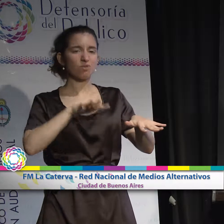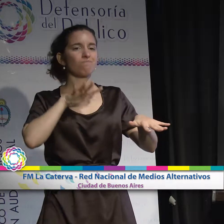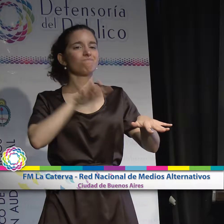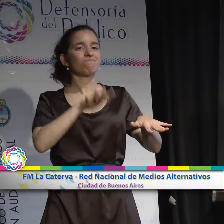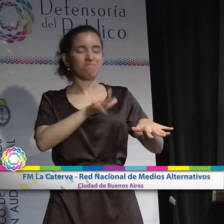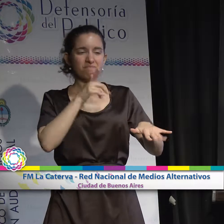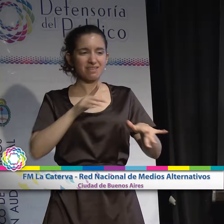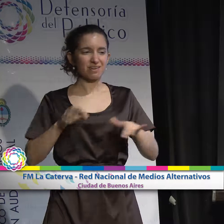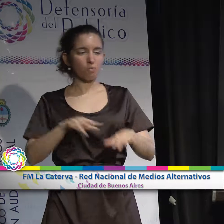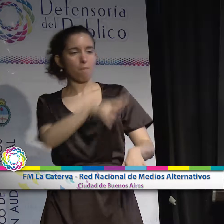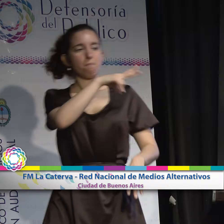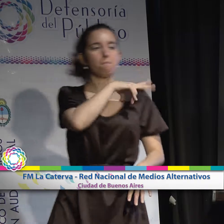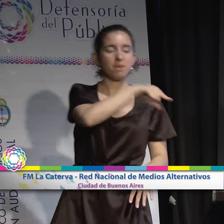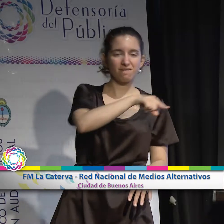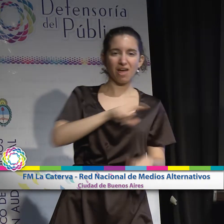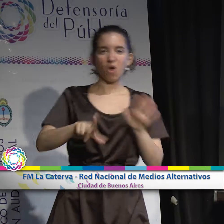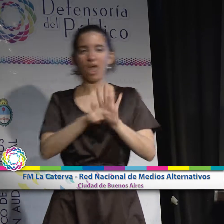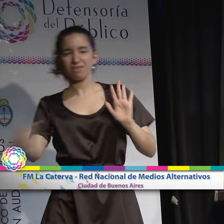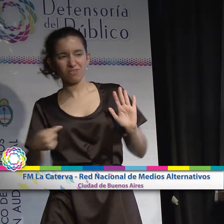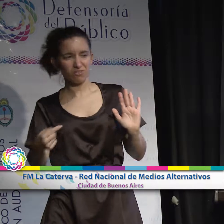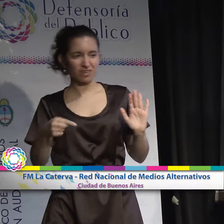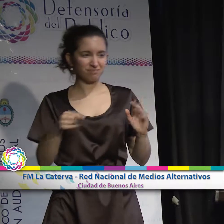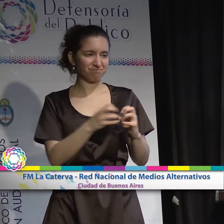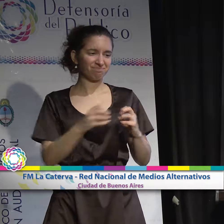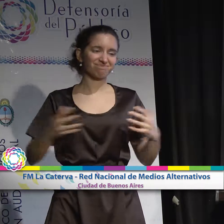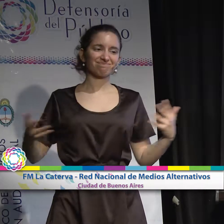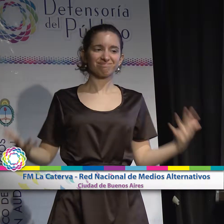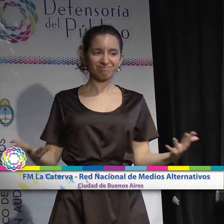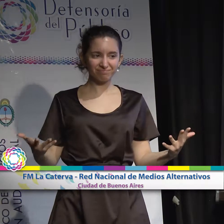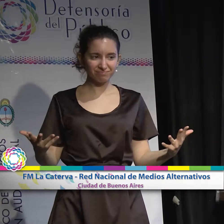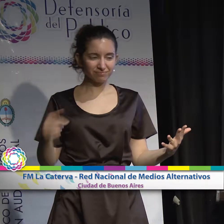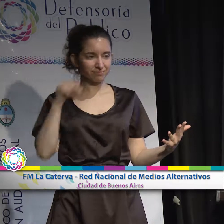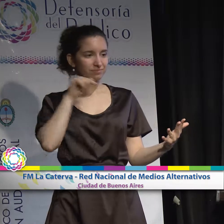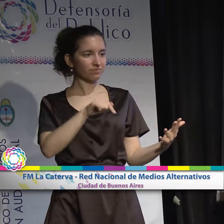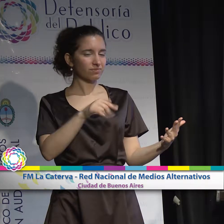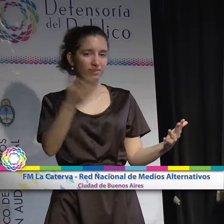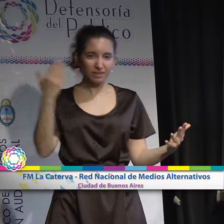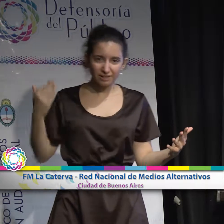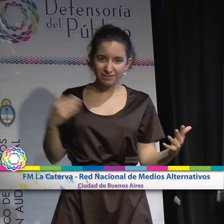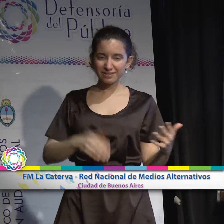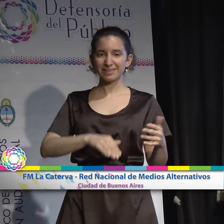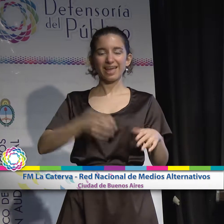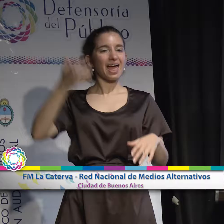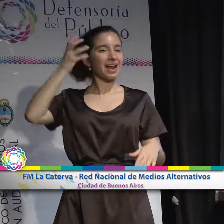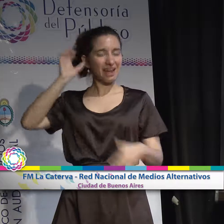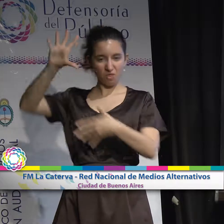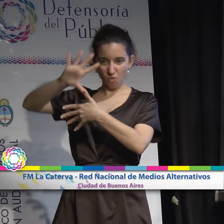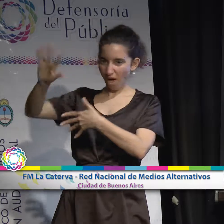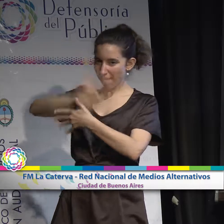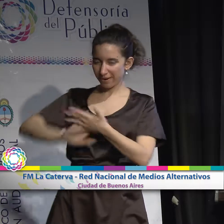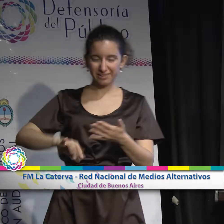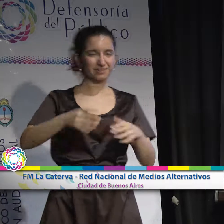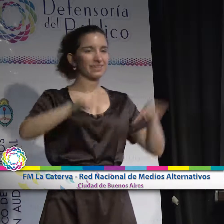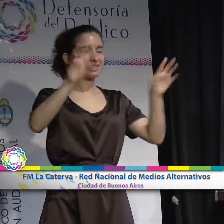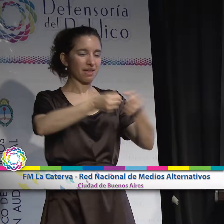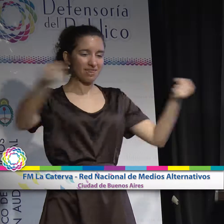conflicto entre privados e ilegales con la que tuvo en relación al conflicto de los trabajadores de Radio América y del diario Tiempo